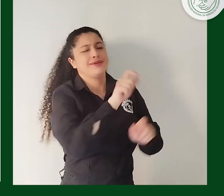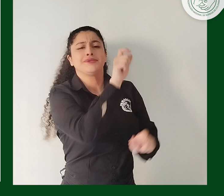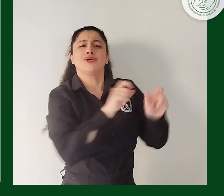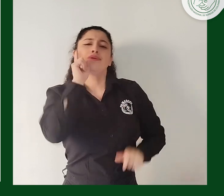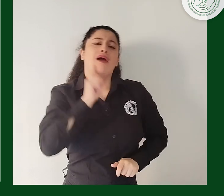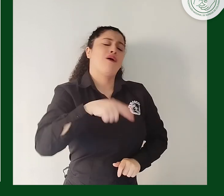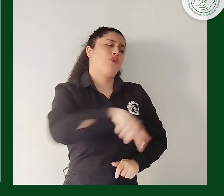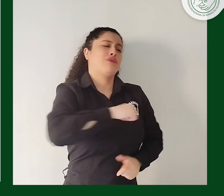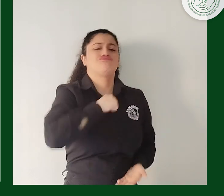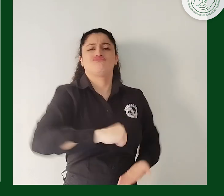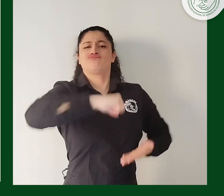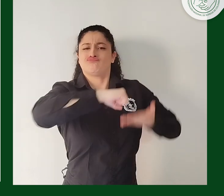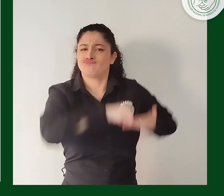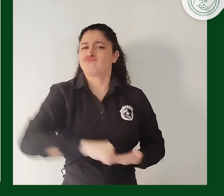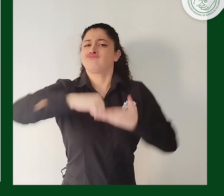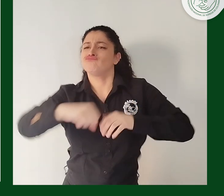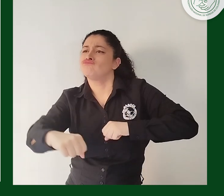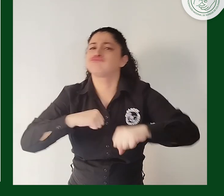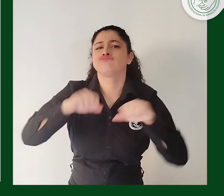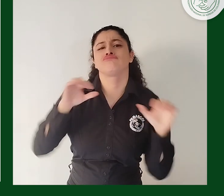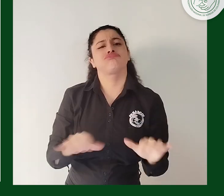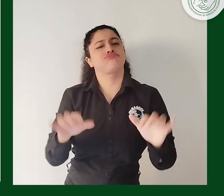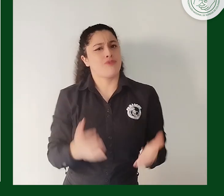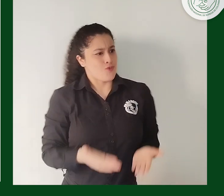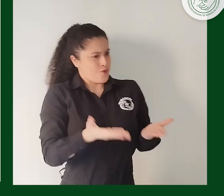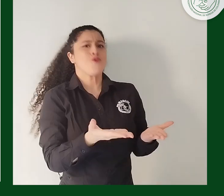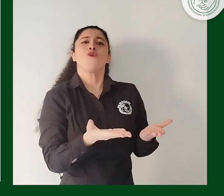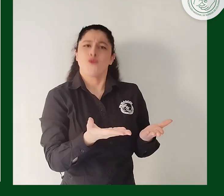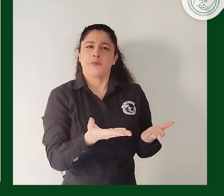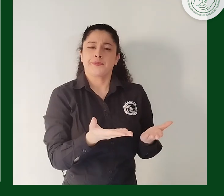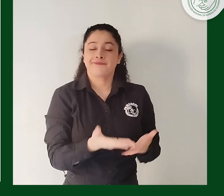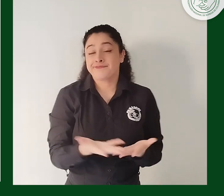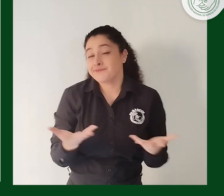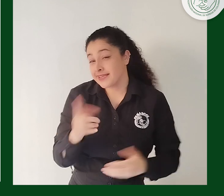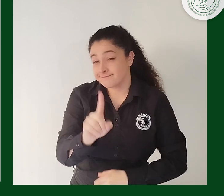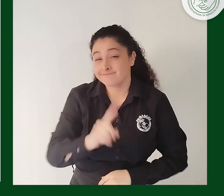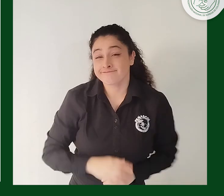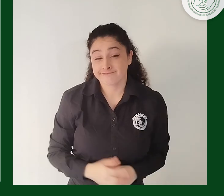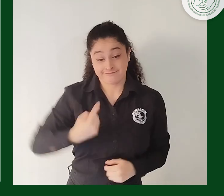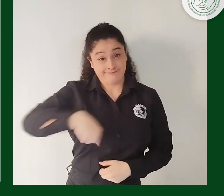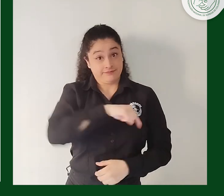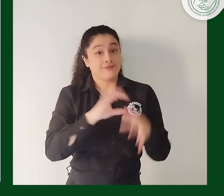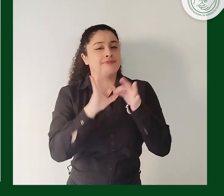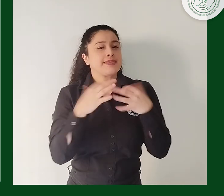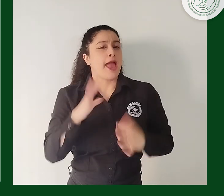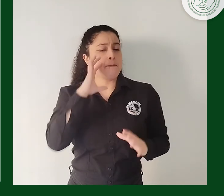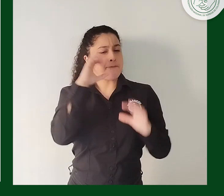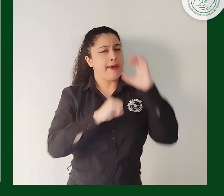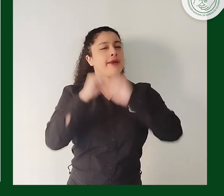significativamente a la comunidad sorda en su ejercicio de derechos. Pero de igual forma, hemos